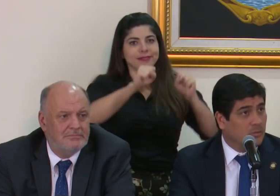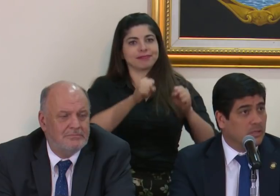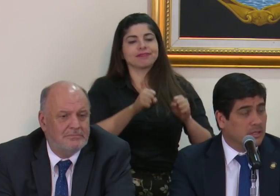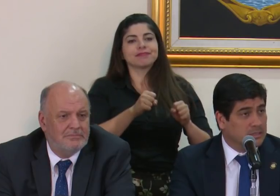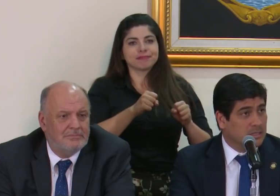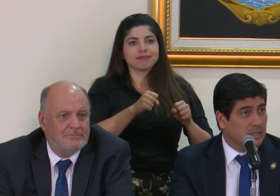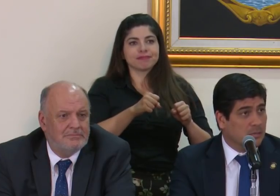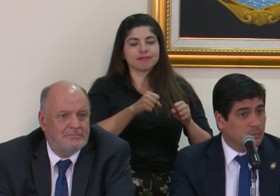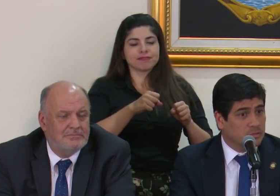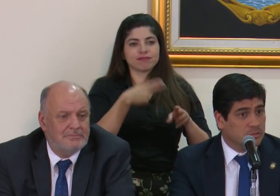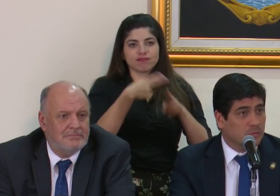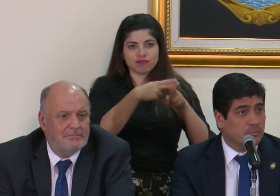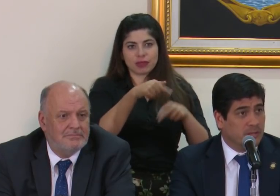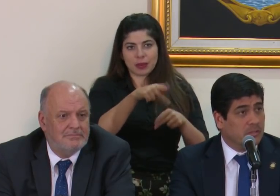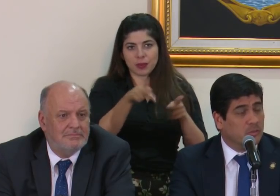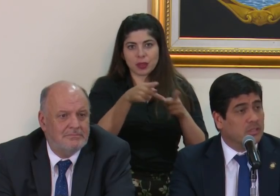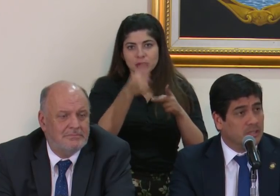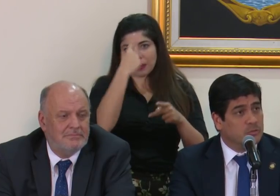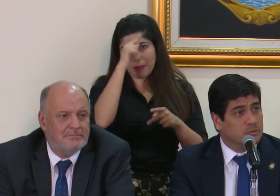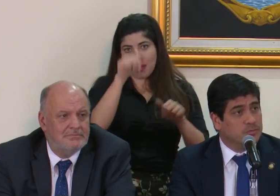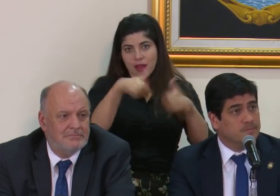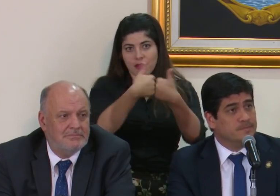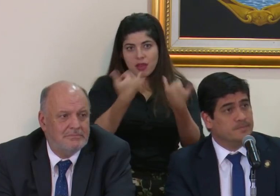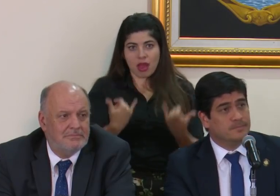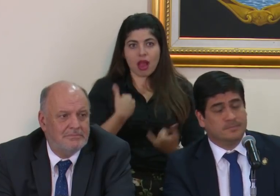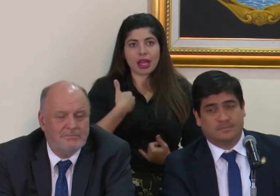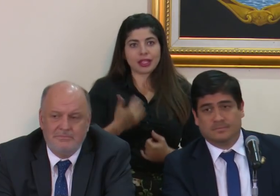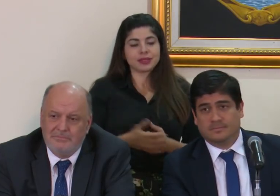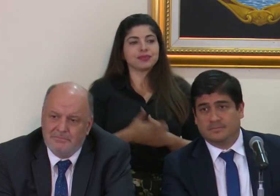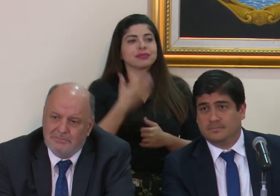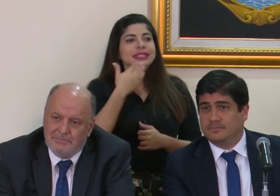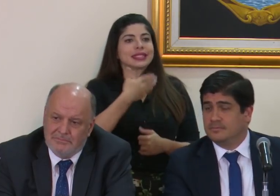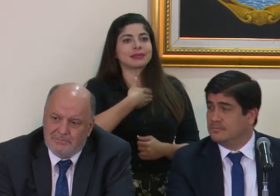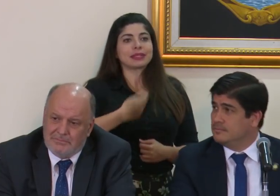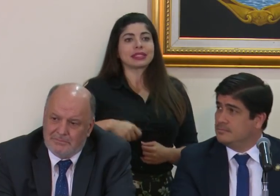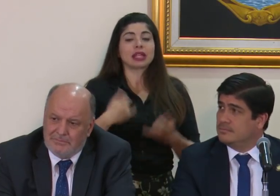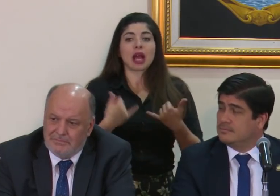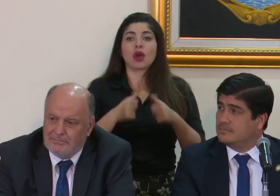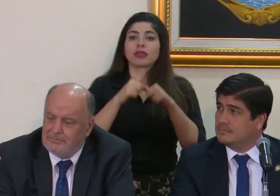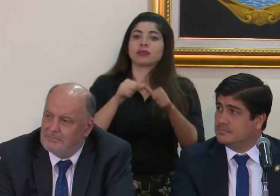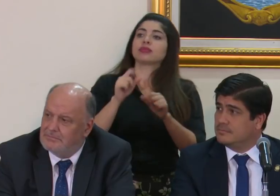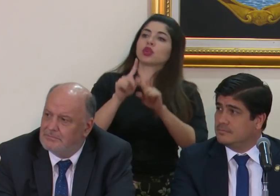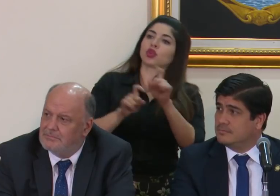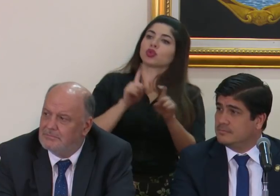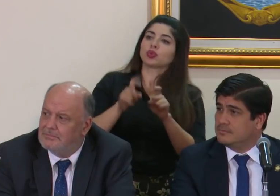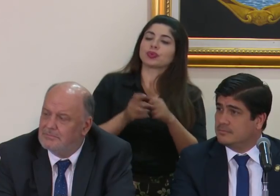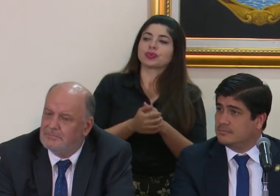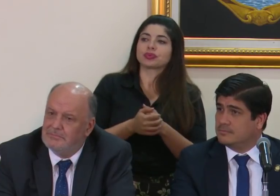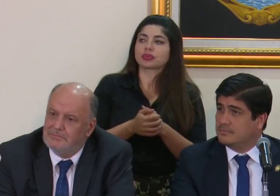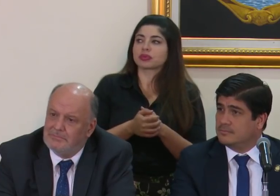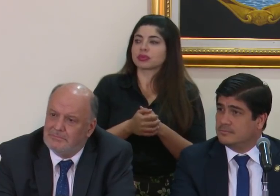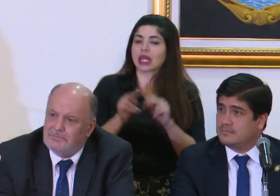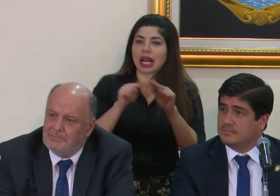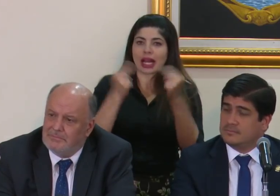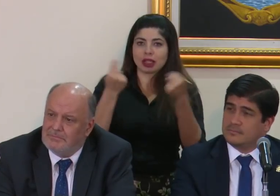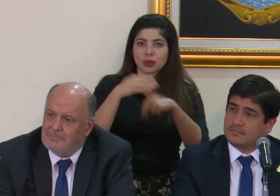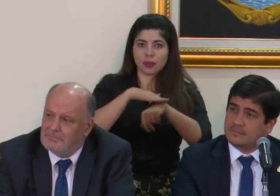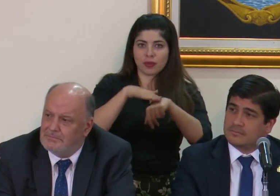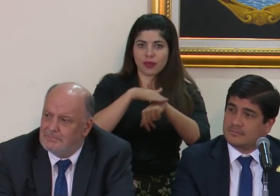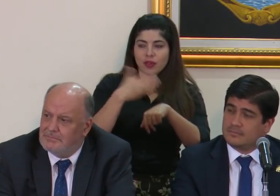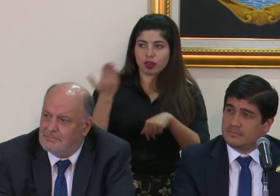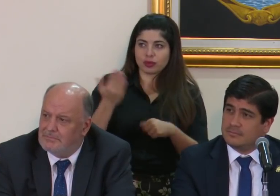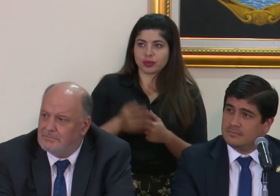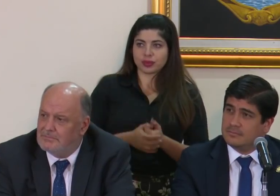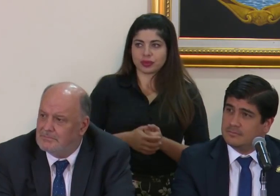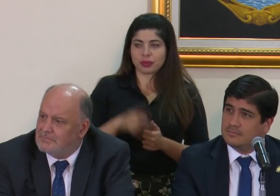colocado en esta posición para el reto que tenemos. Muchas gracias, señor presidente. Continuamos con las consultas. José Ebrado de Nación, por favor, ponerse